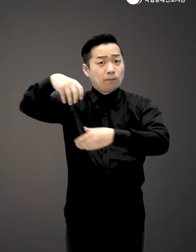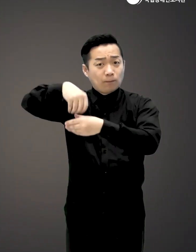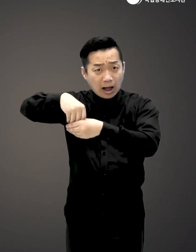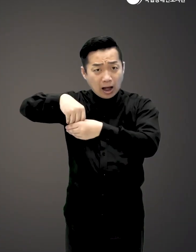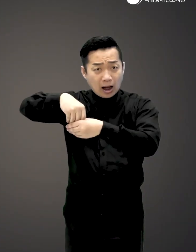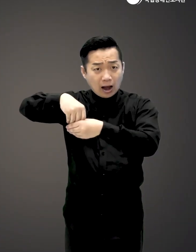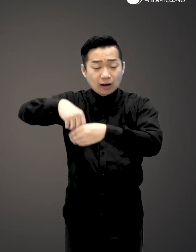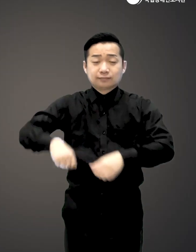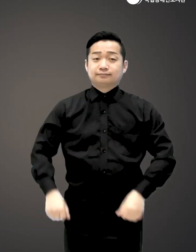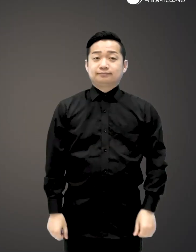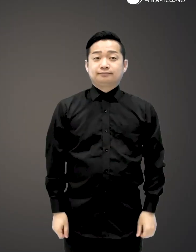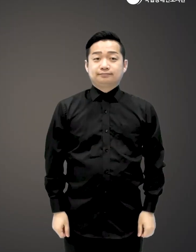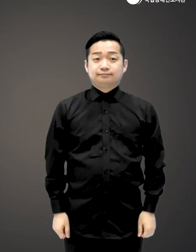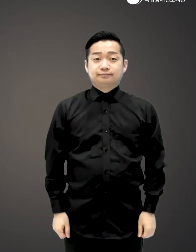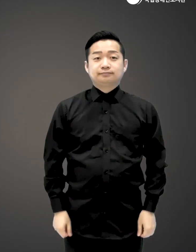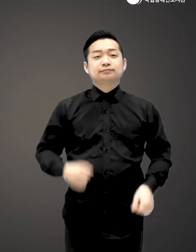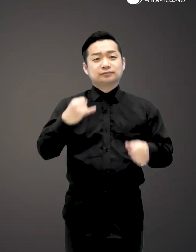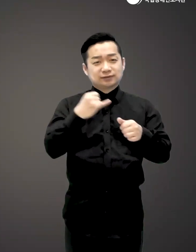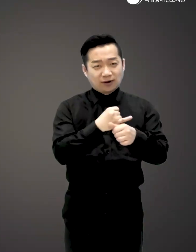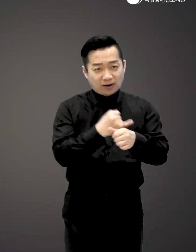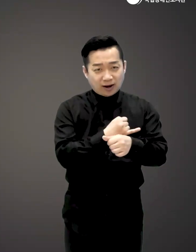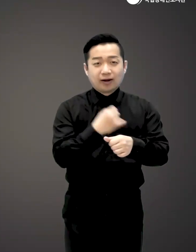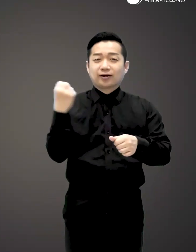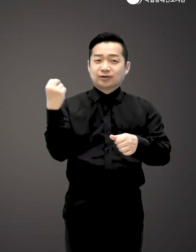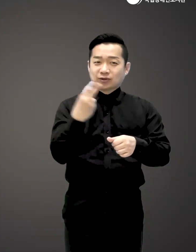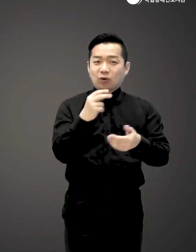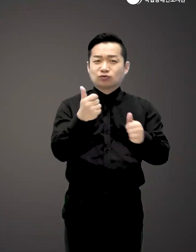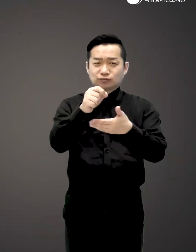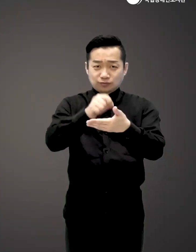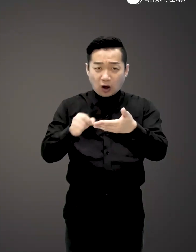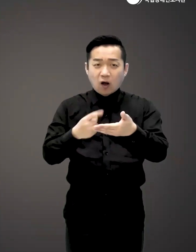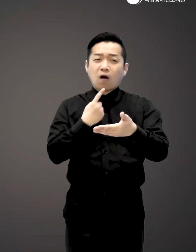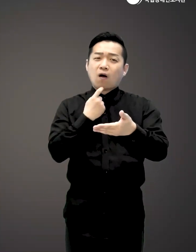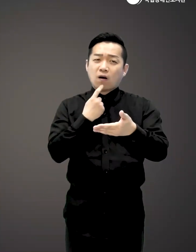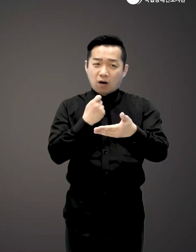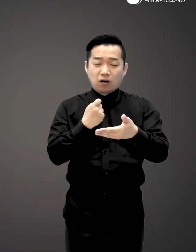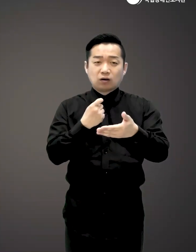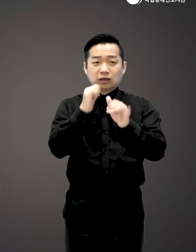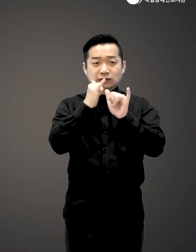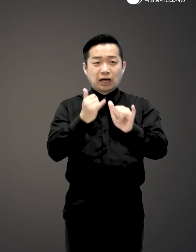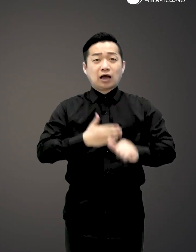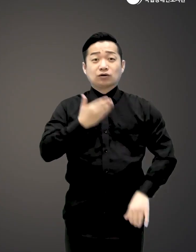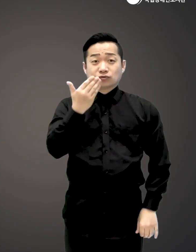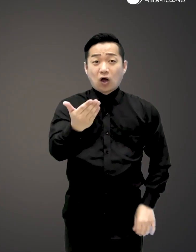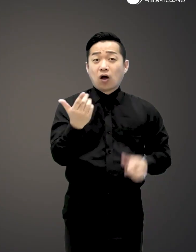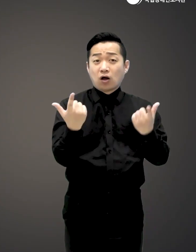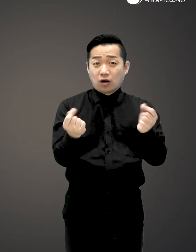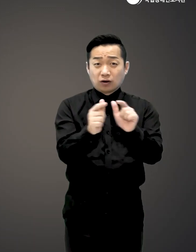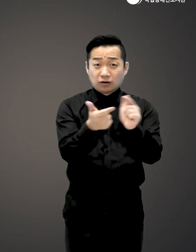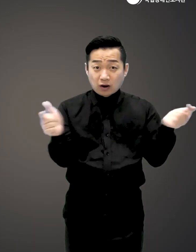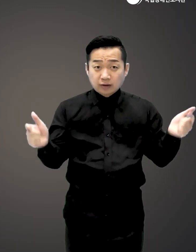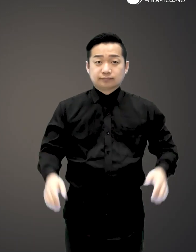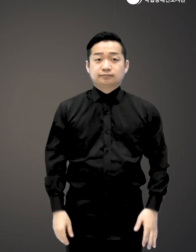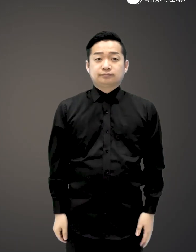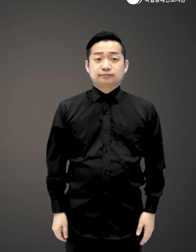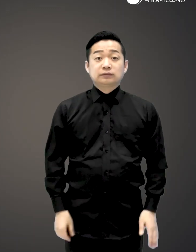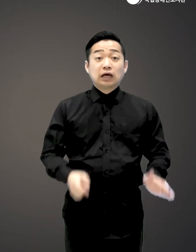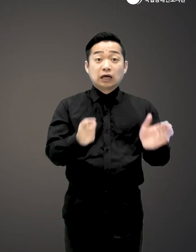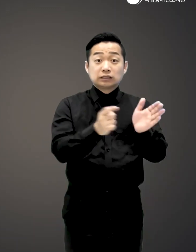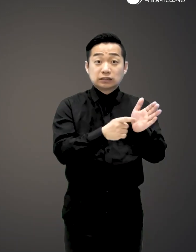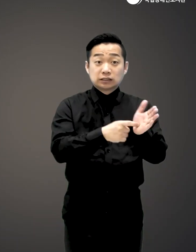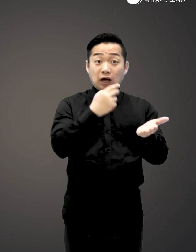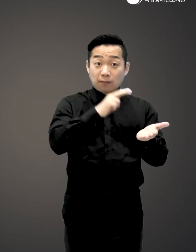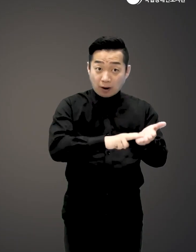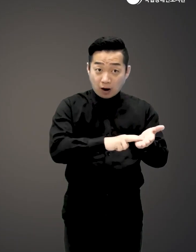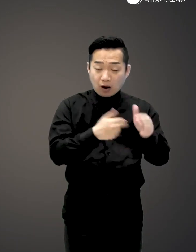분류되어 버렸다면 연애편지부터 유서, 협박편지, 수상통지와 같은 긴급편지가